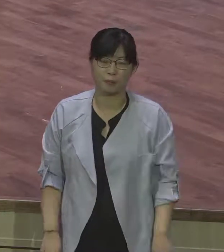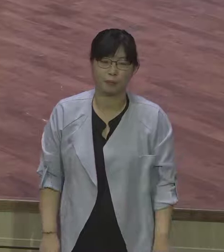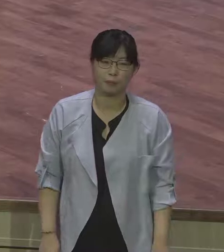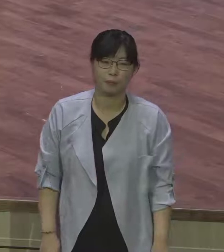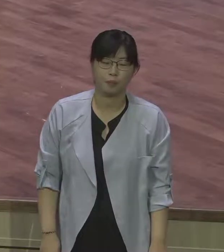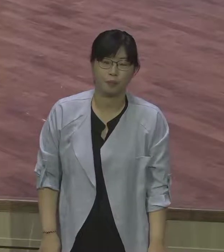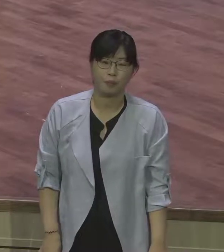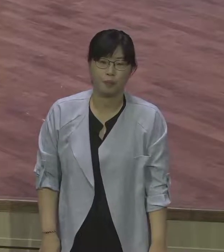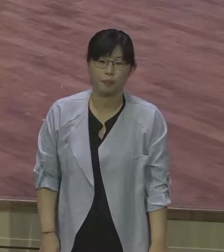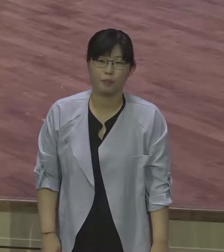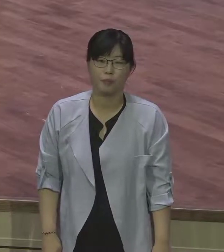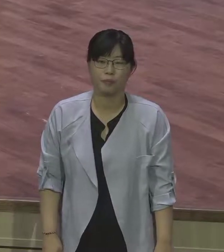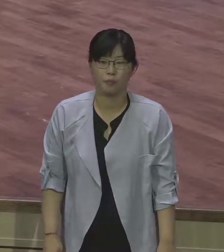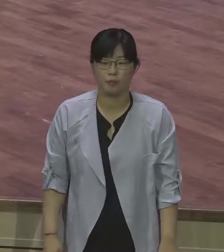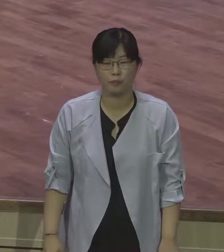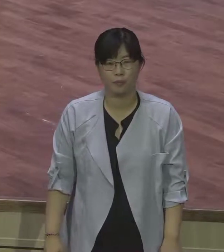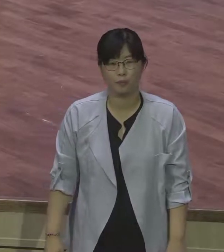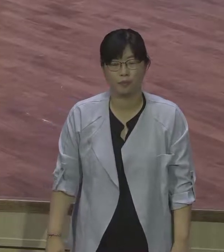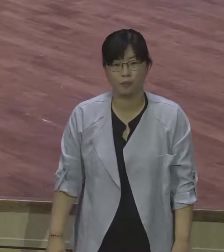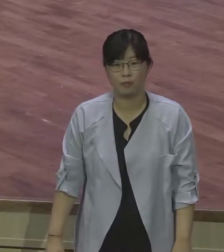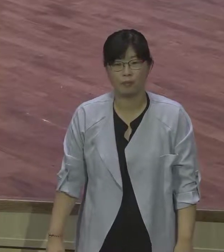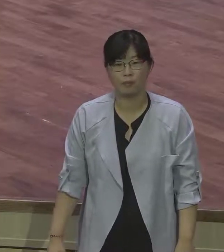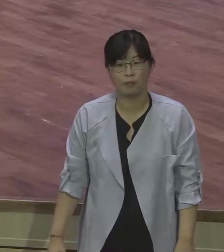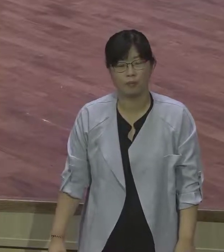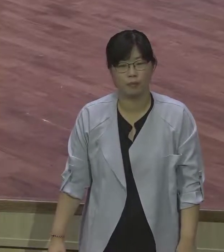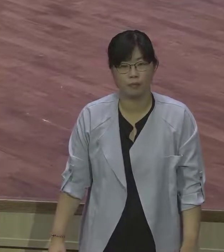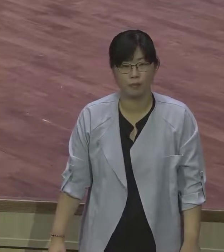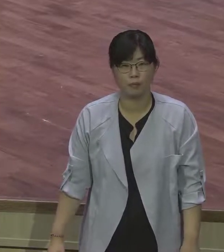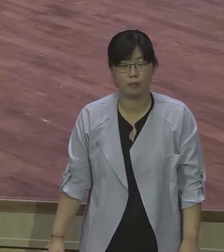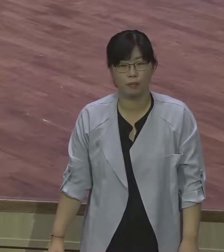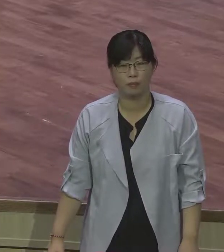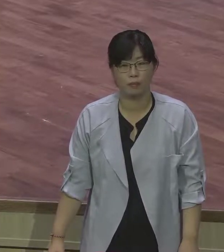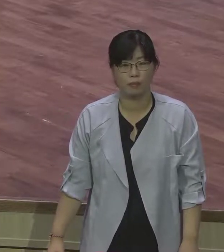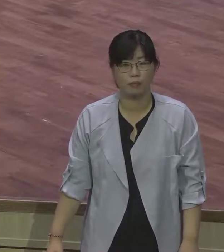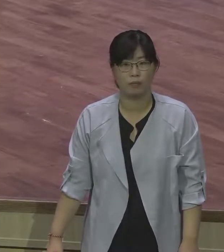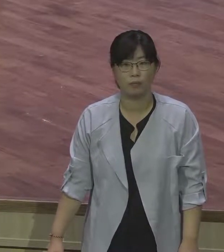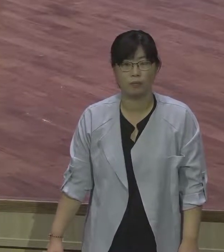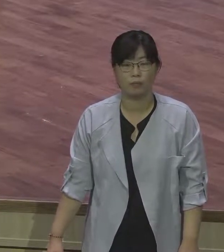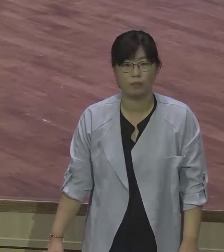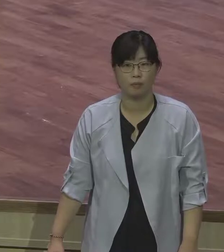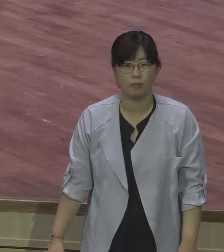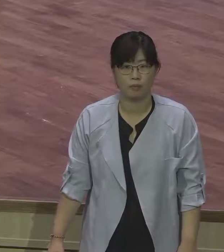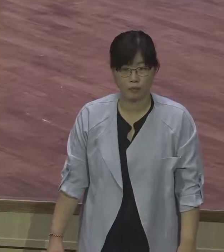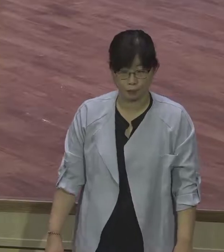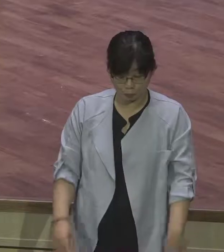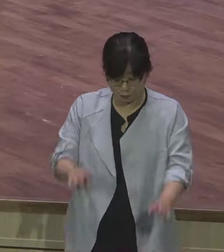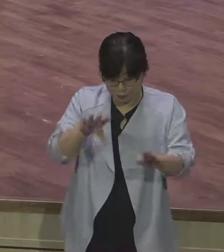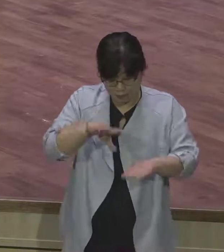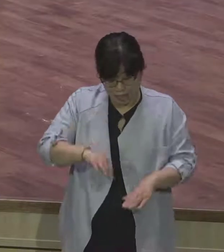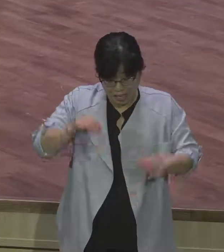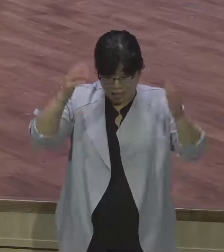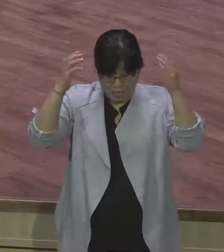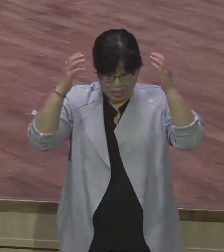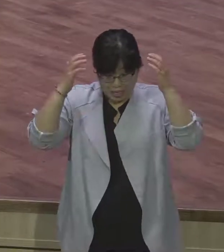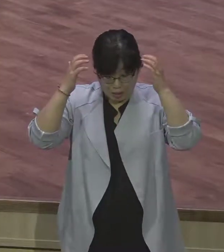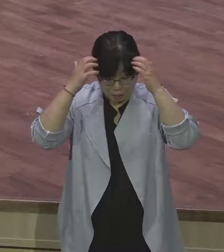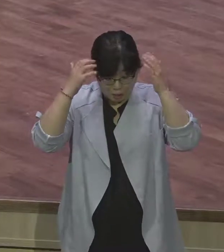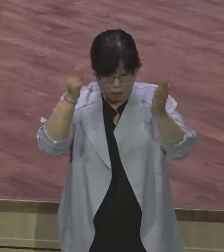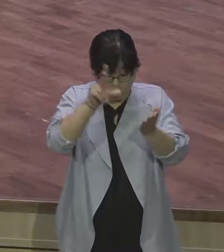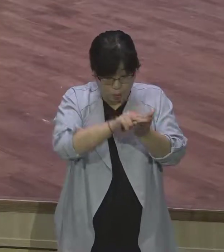불순물이 빠져야 하는데 그렇지 않으니까 제차 3차 용광로로 들어가는 겁니다 제차 3차로 그